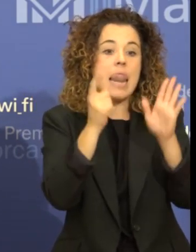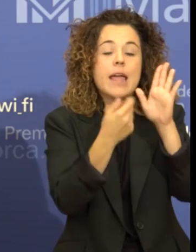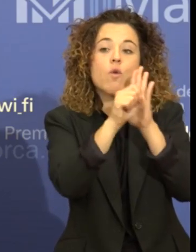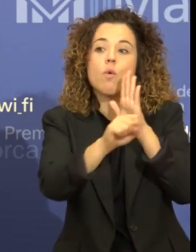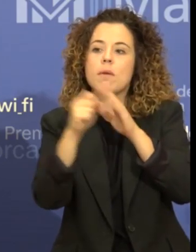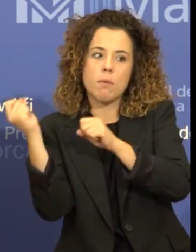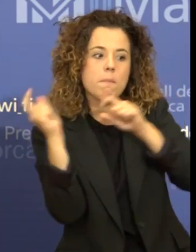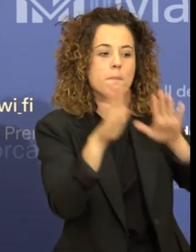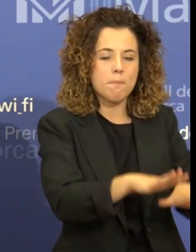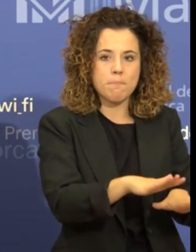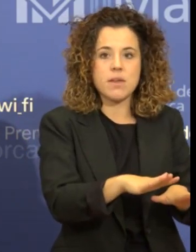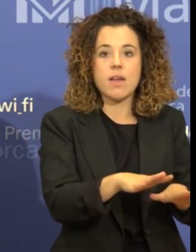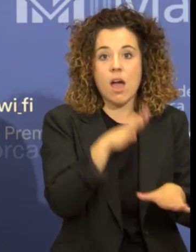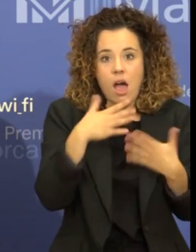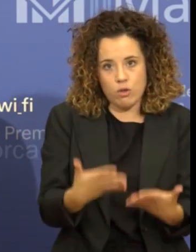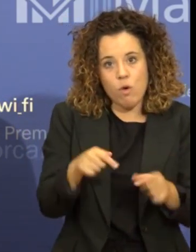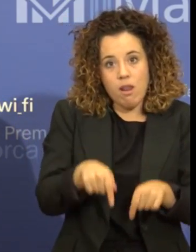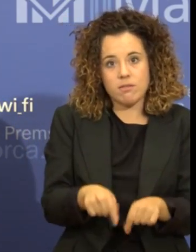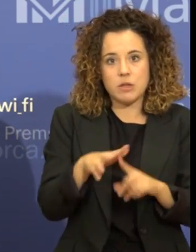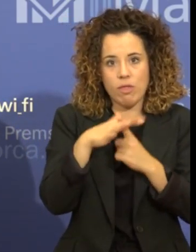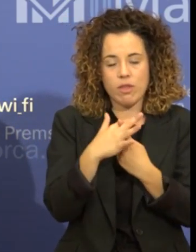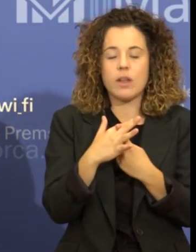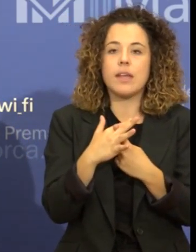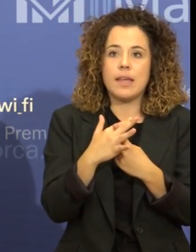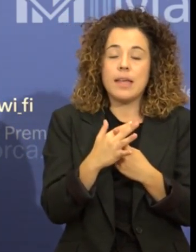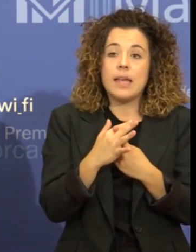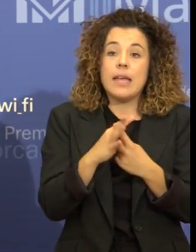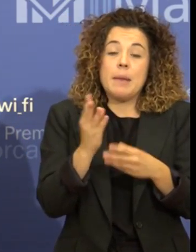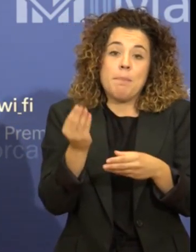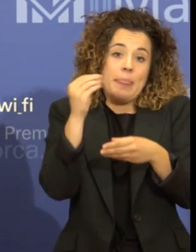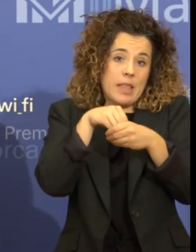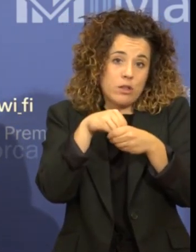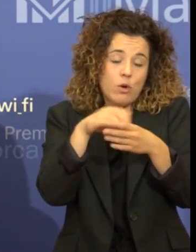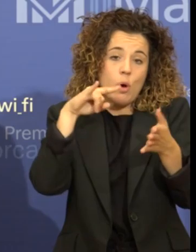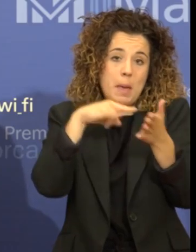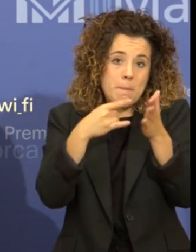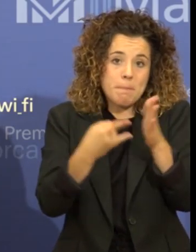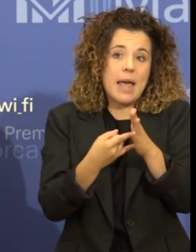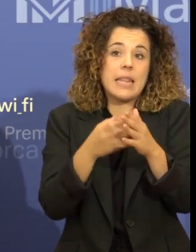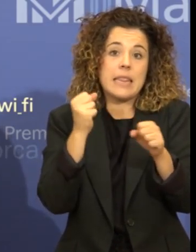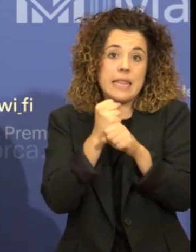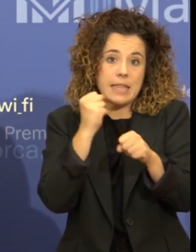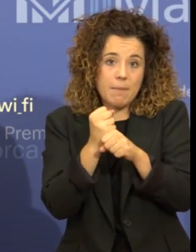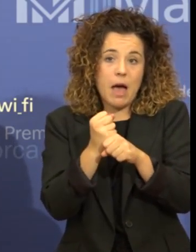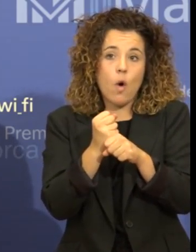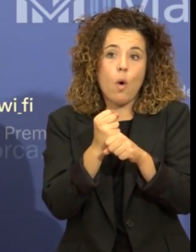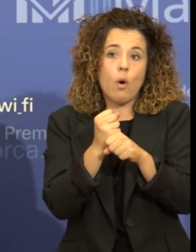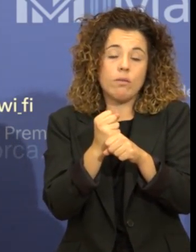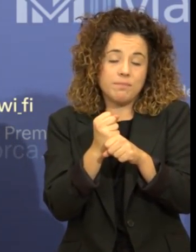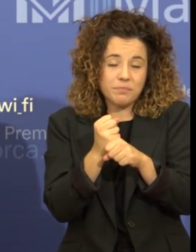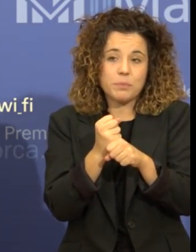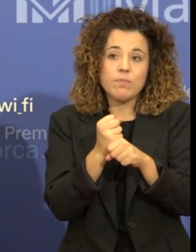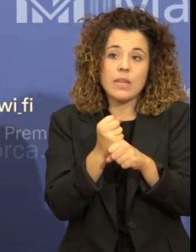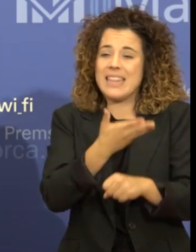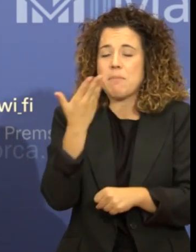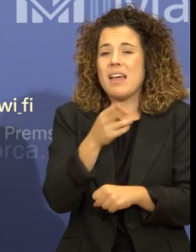com és. I després, dins el pla de treball, dins el pla de xoc, una de les coses importants